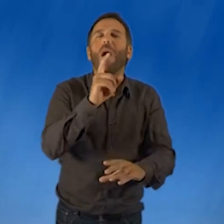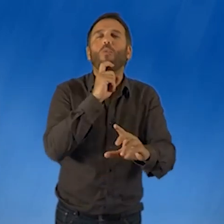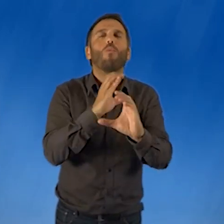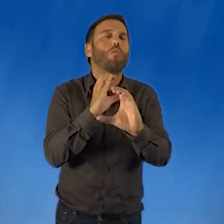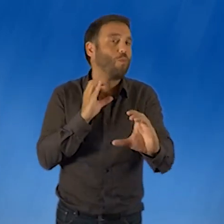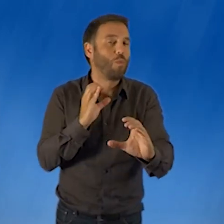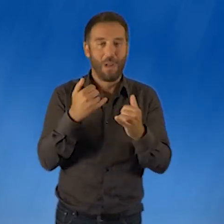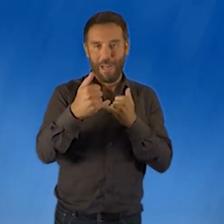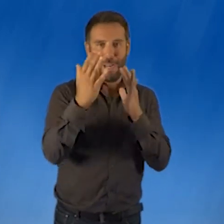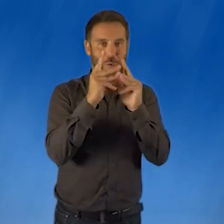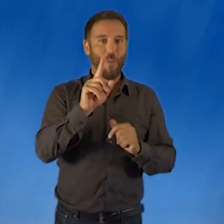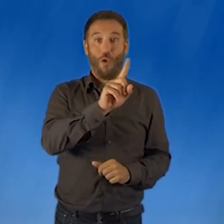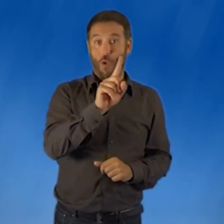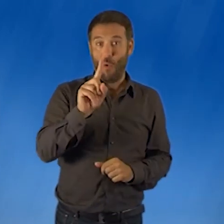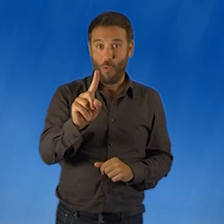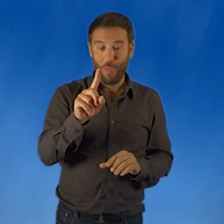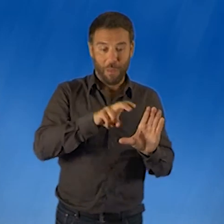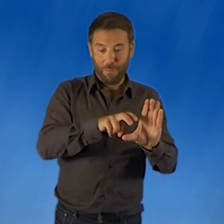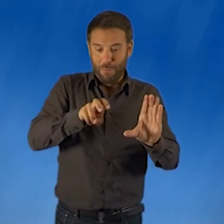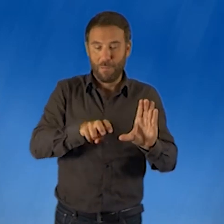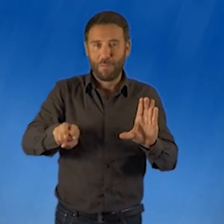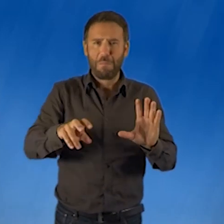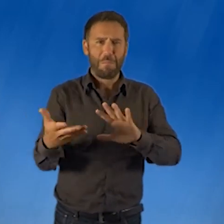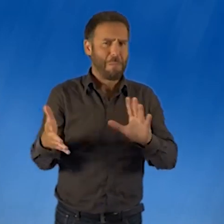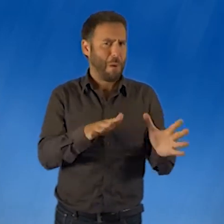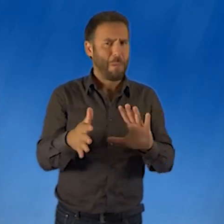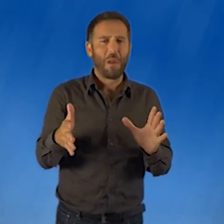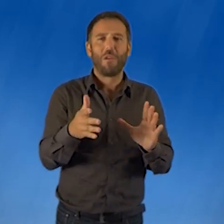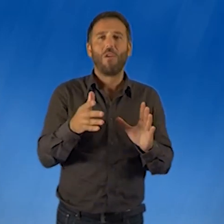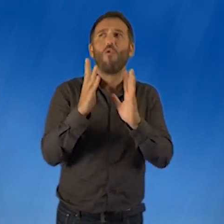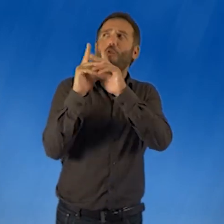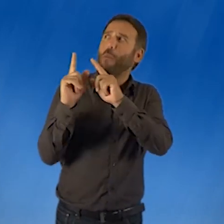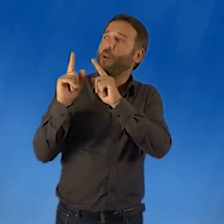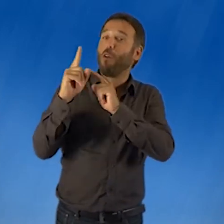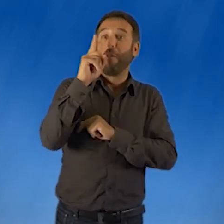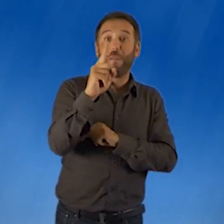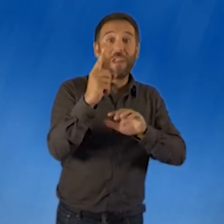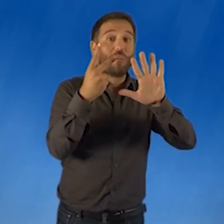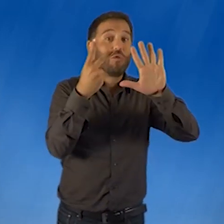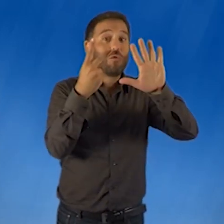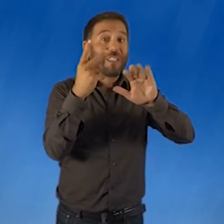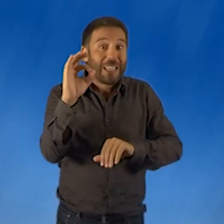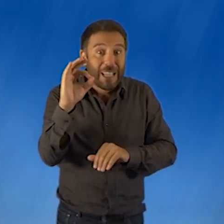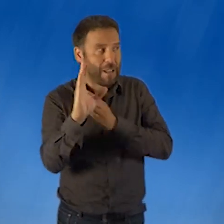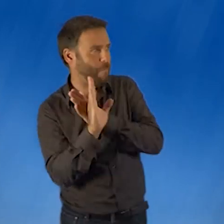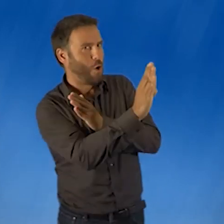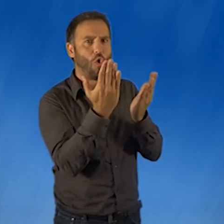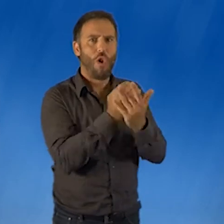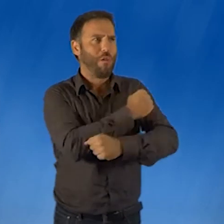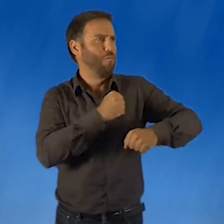A esta playa se accede en la línea número 11 de la MT y realiza una parada en la avenida Juan Sebastián Elcano, a la altura del número 170,